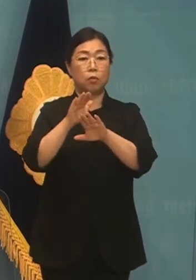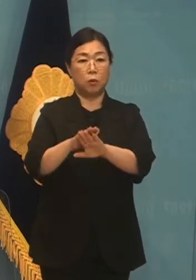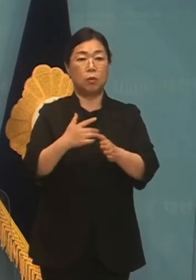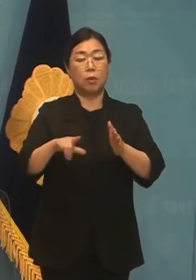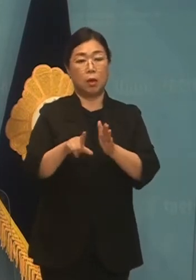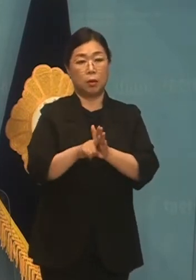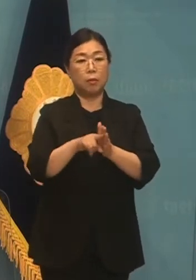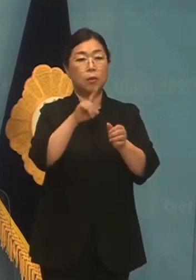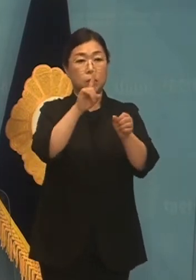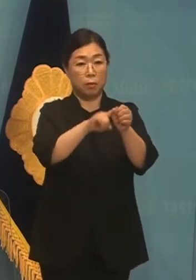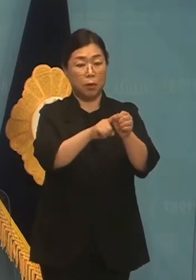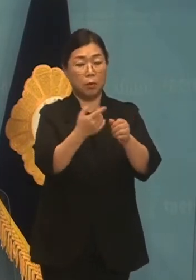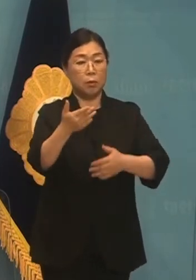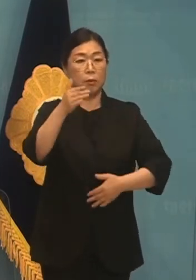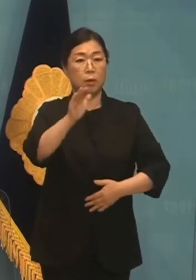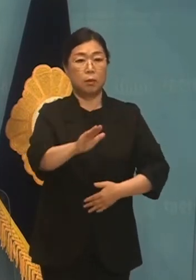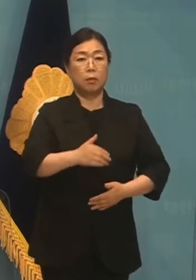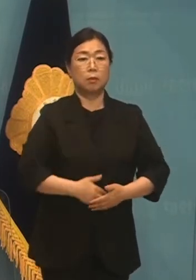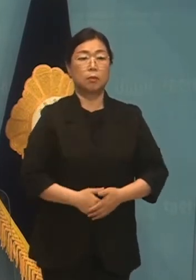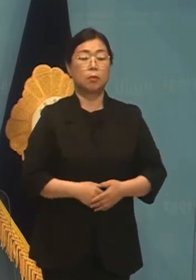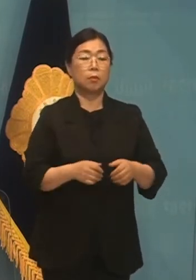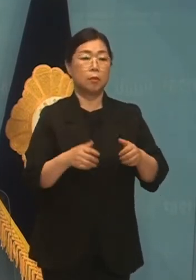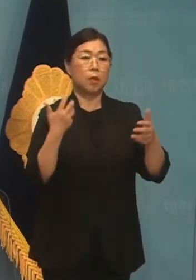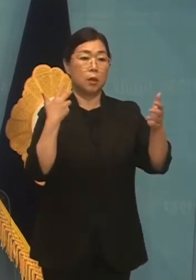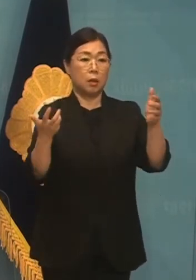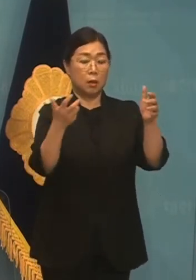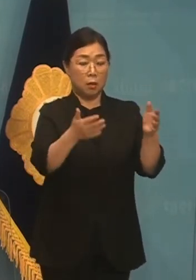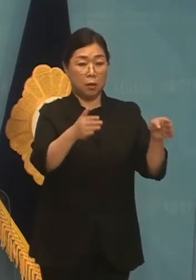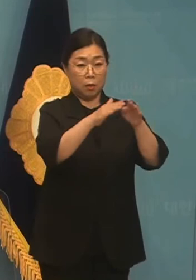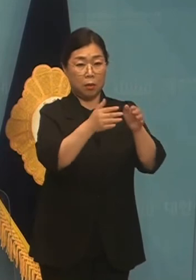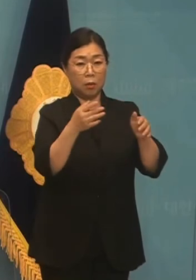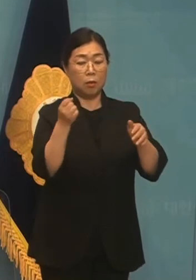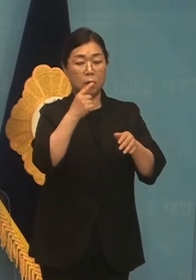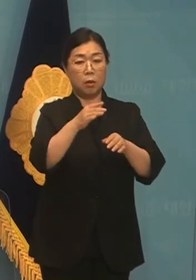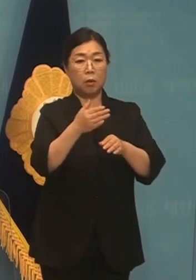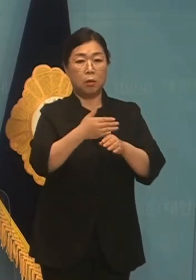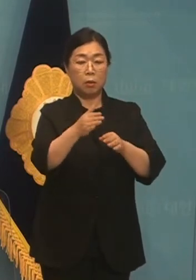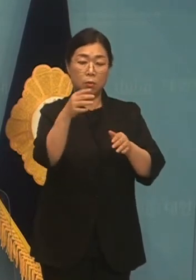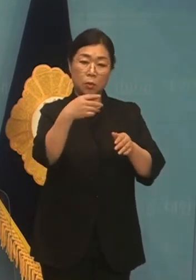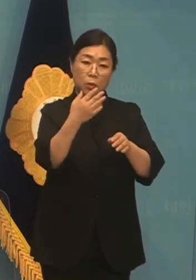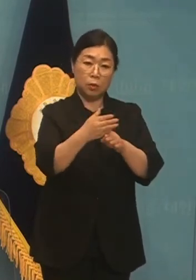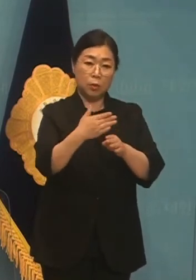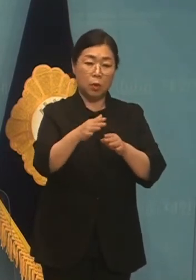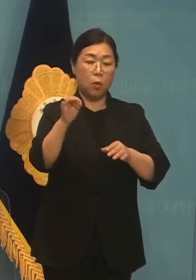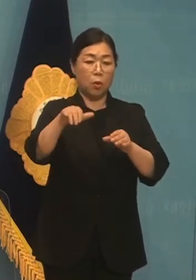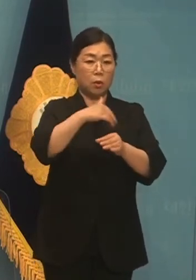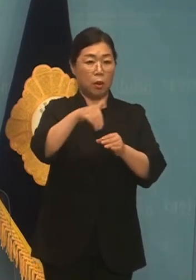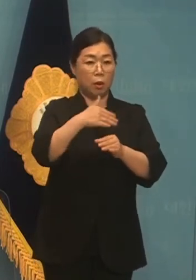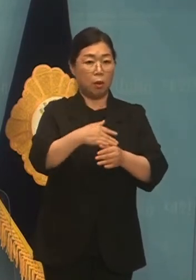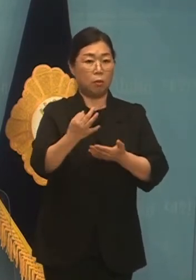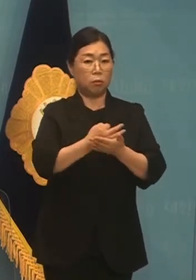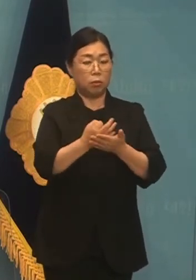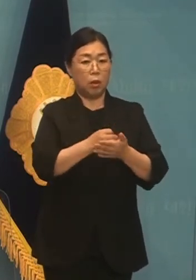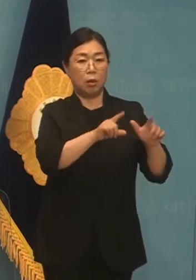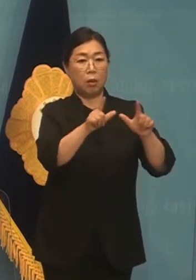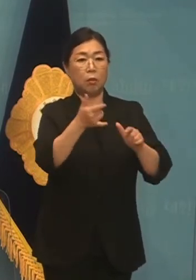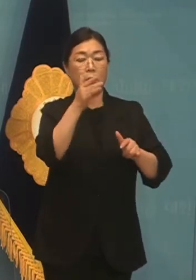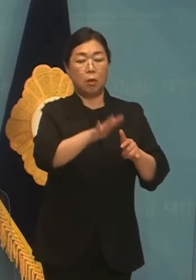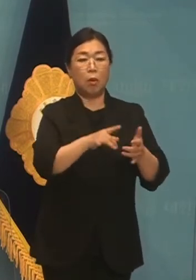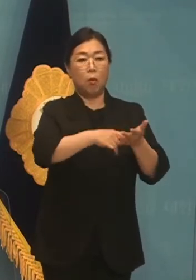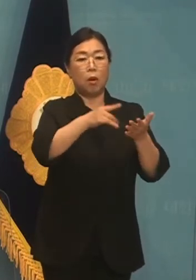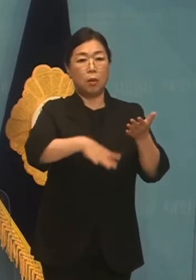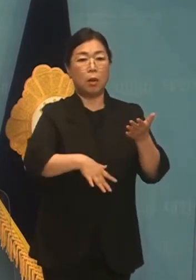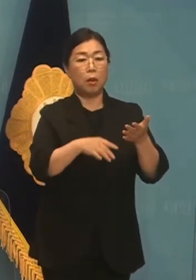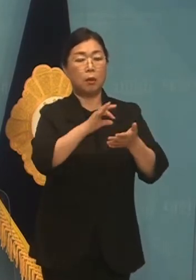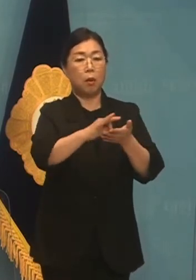취지입니다. 하지만 임대소득 공개에 따라 과세 자료로 활용할 수 있음에도 불구하고 그렇지